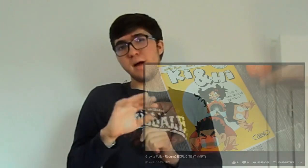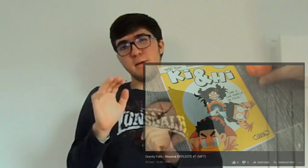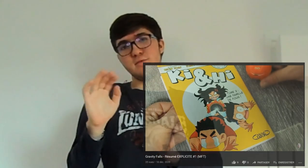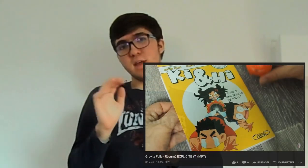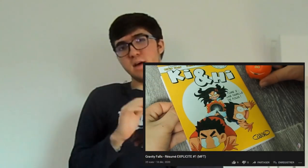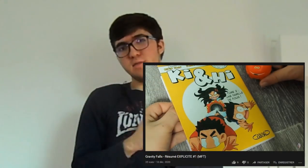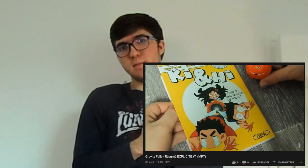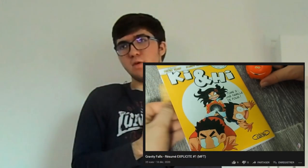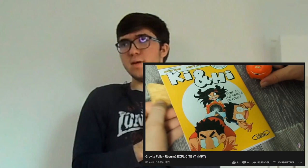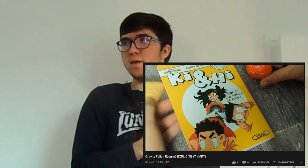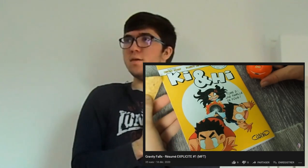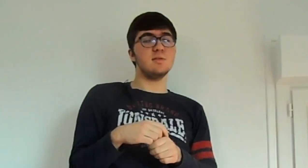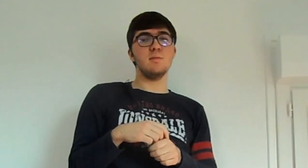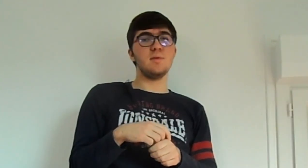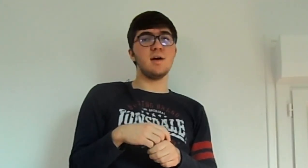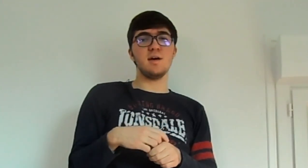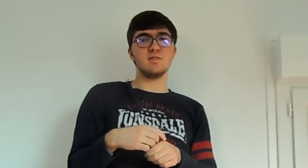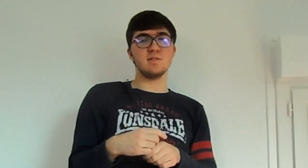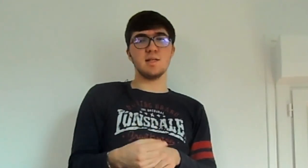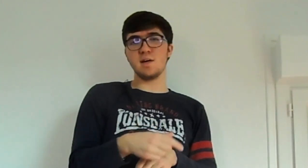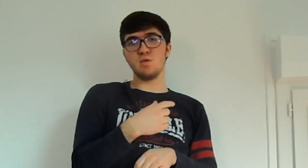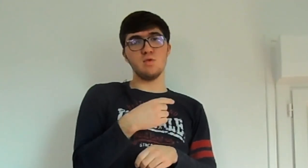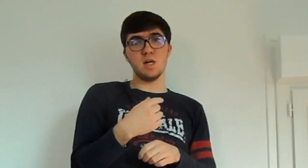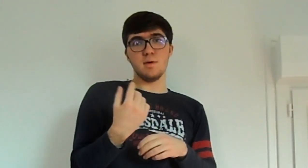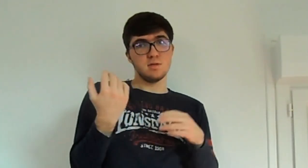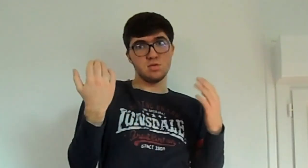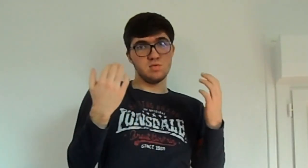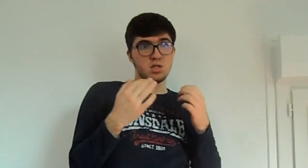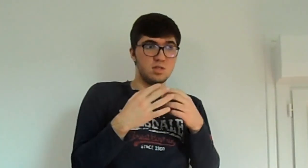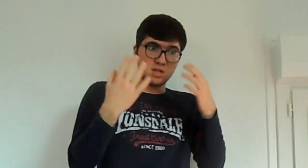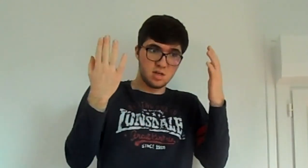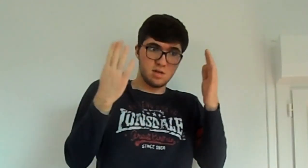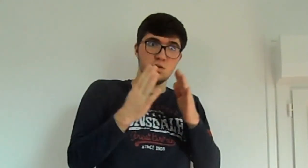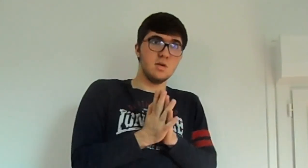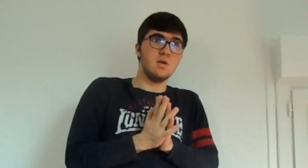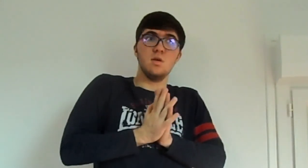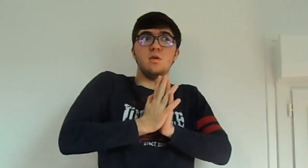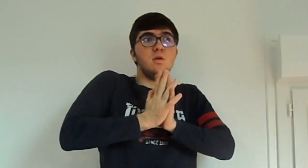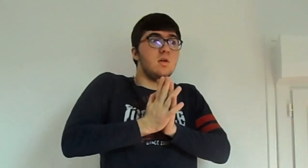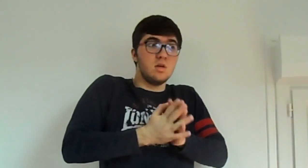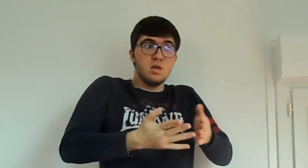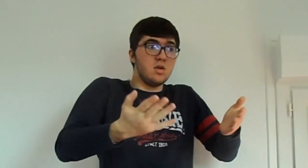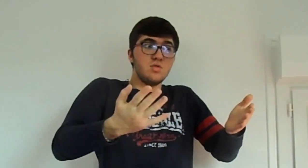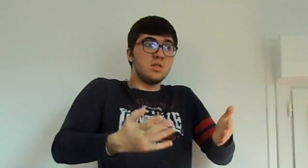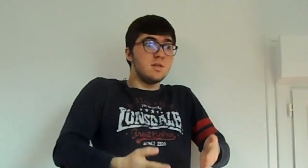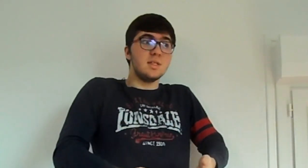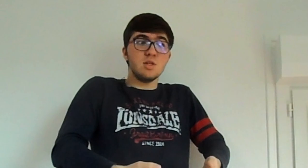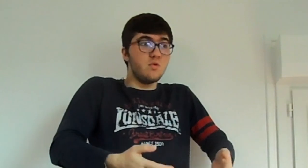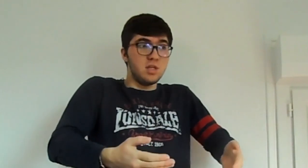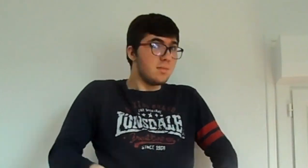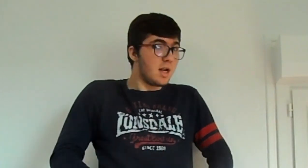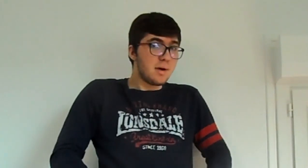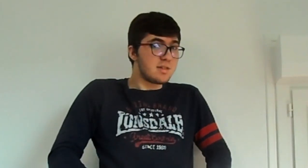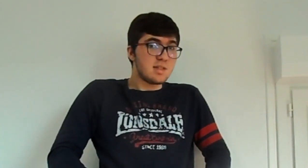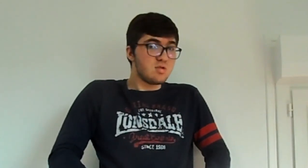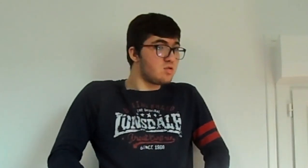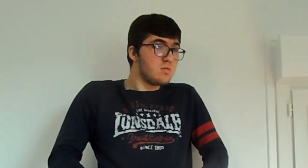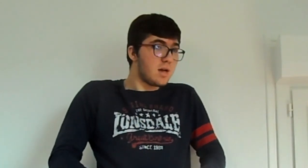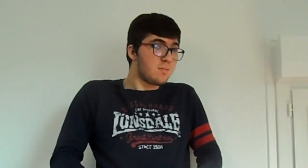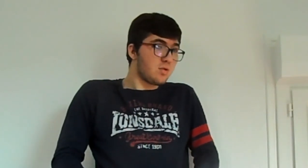MFT, évidemment, mais c'est même pas censé être un re, à la base, hein. Tu sais, c'était... Je ne sais, c'est un ovni. À la base, c'était juste une blague pour